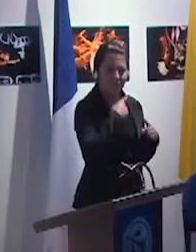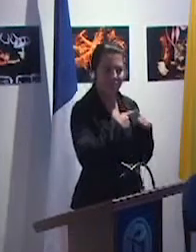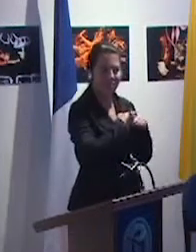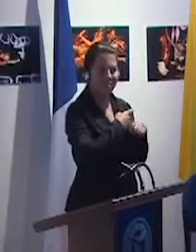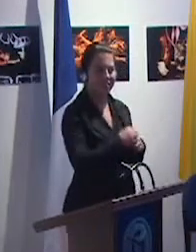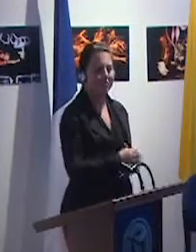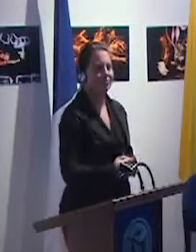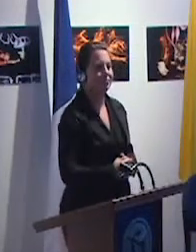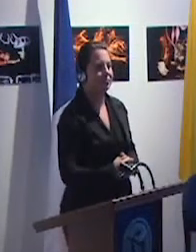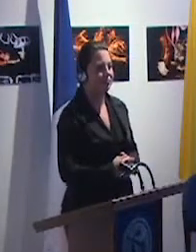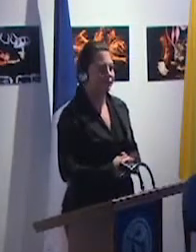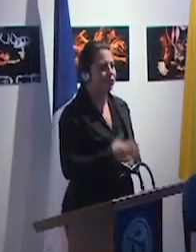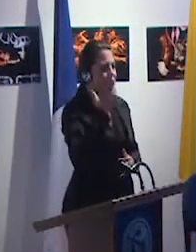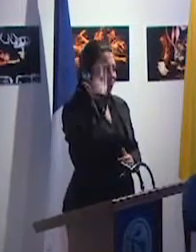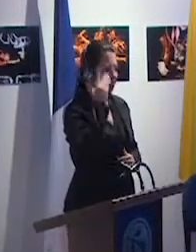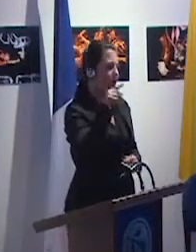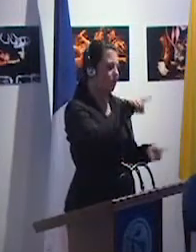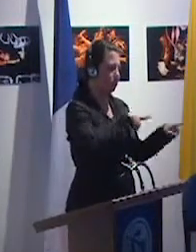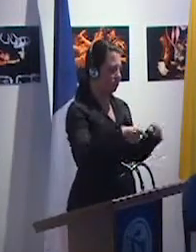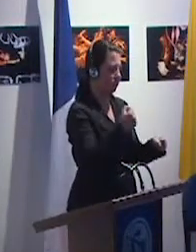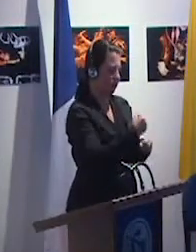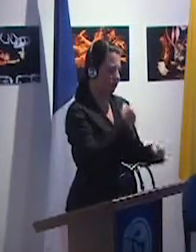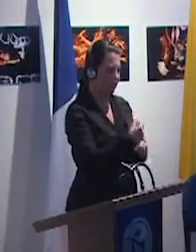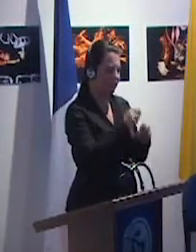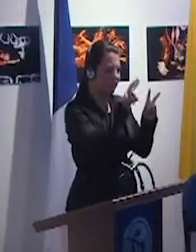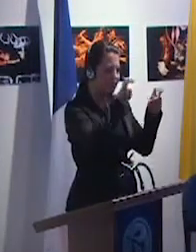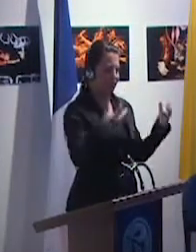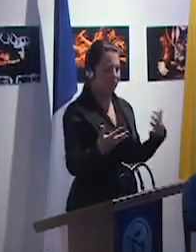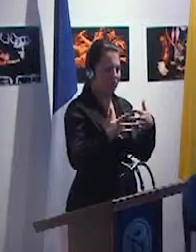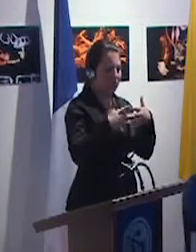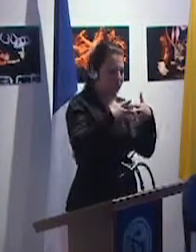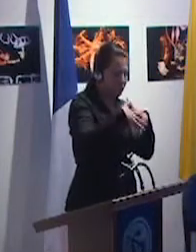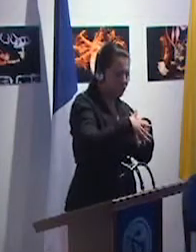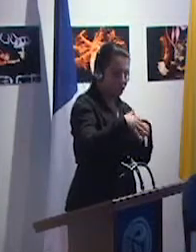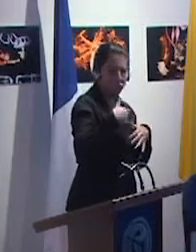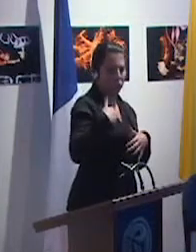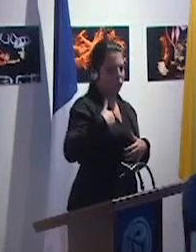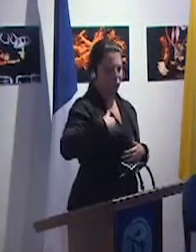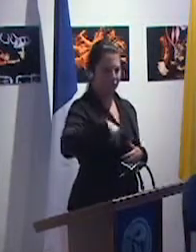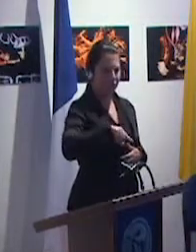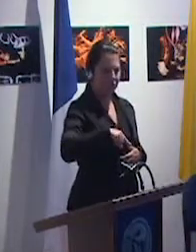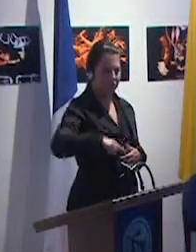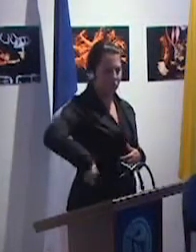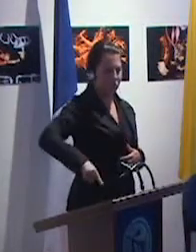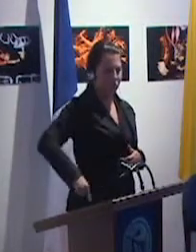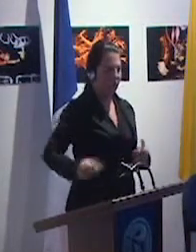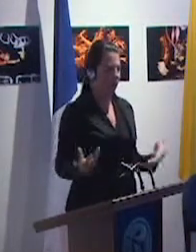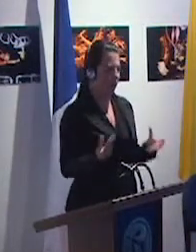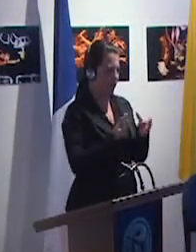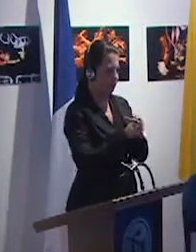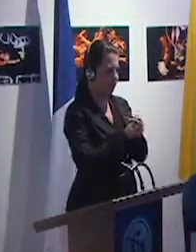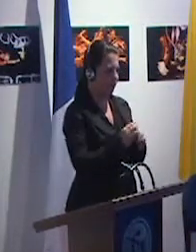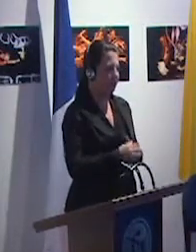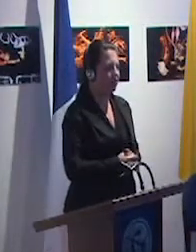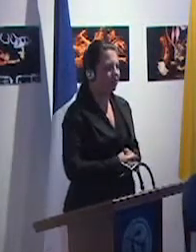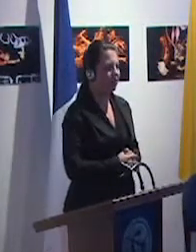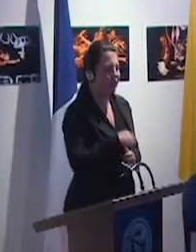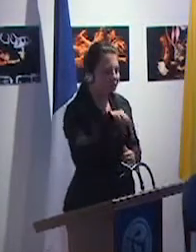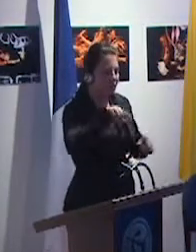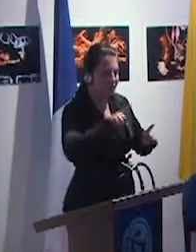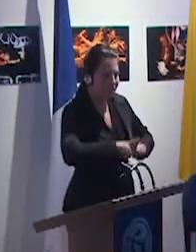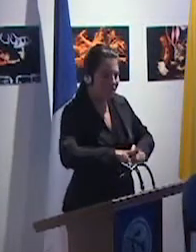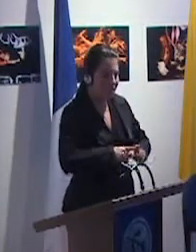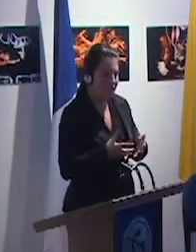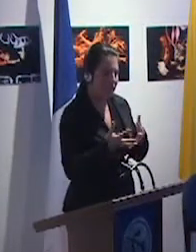l'intégration ce n'est pas l'école inclusive et cette différence entre les mots